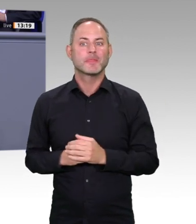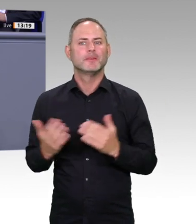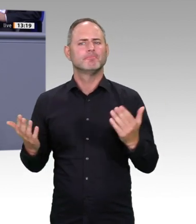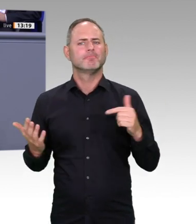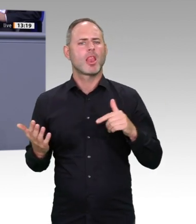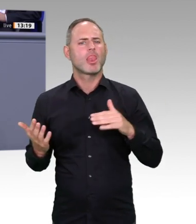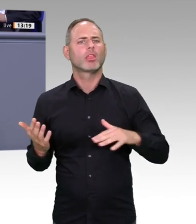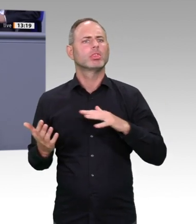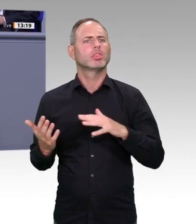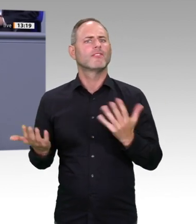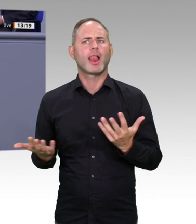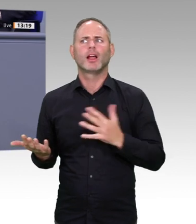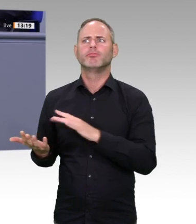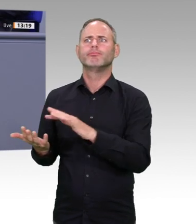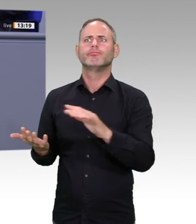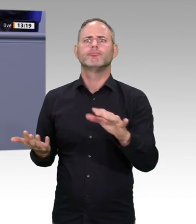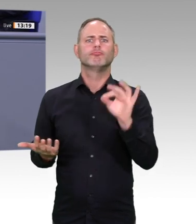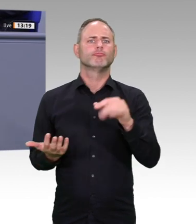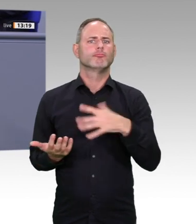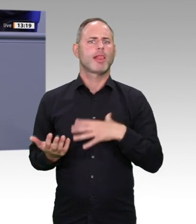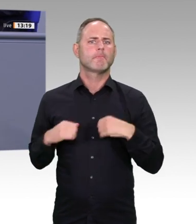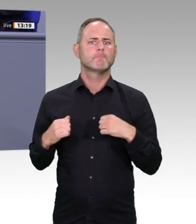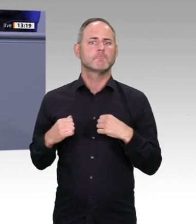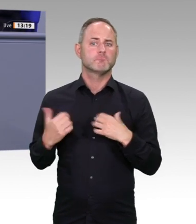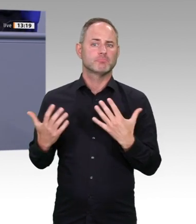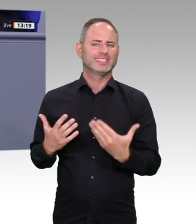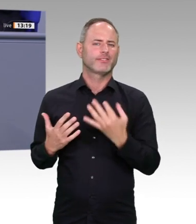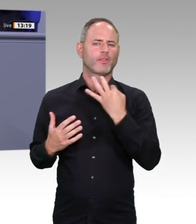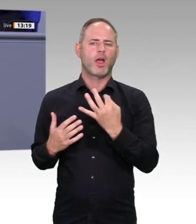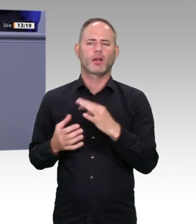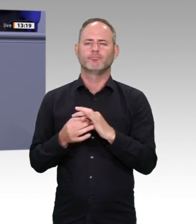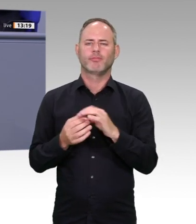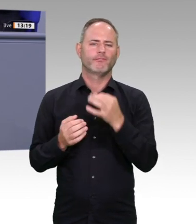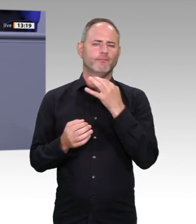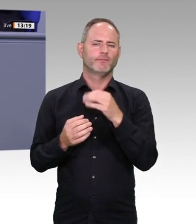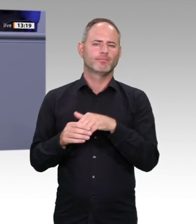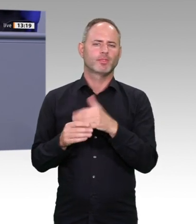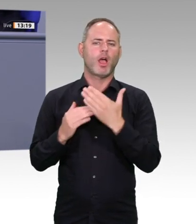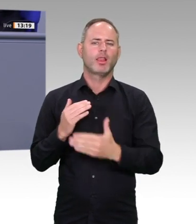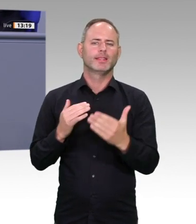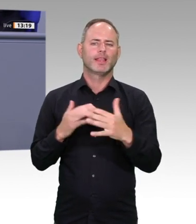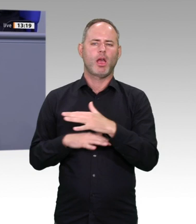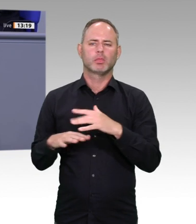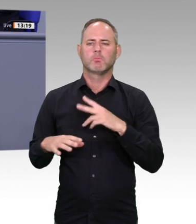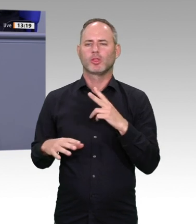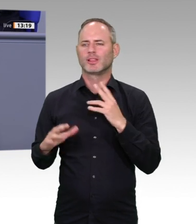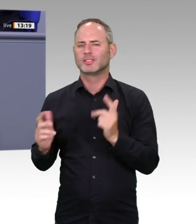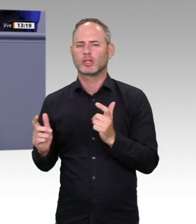natürlich um eine der wesentlichen Zukunftsfragen, nicht nur die finanzielle Unterstützung von Familien, sondern es geht auch um gute